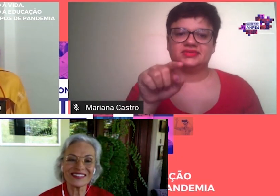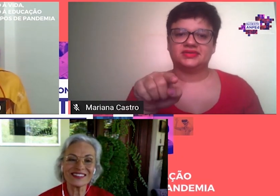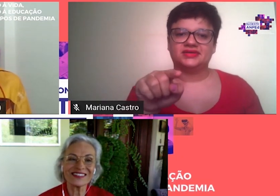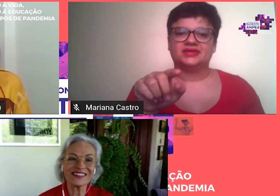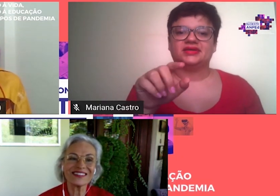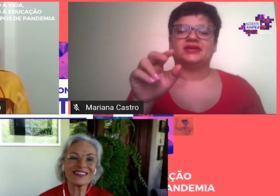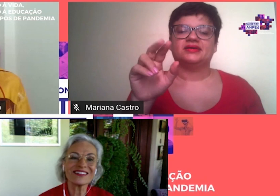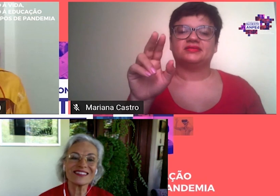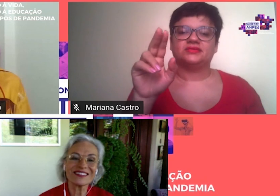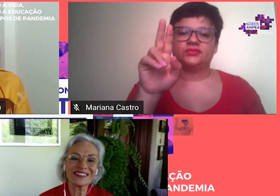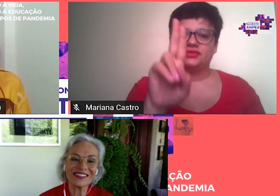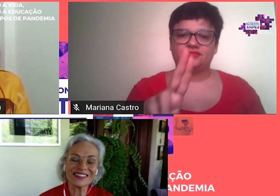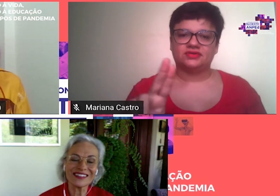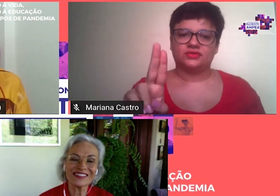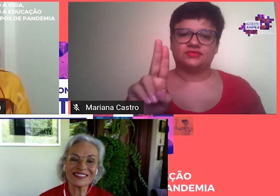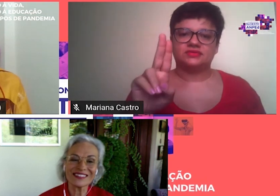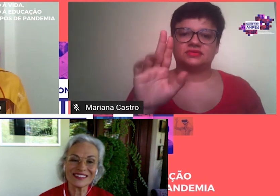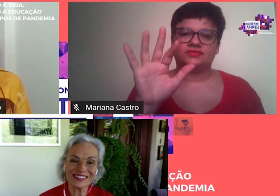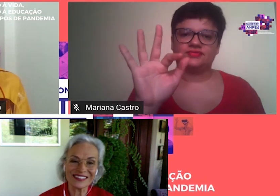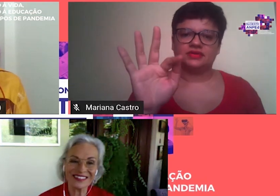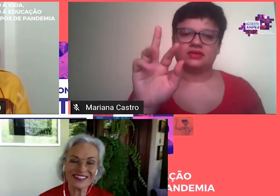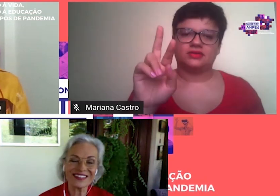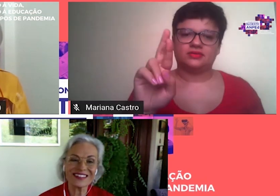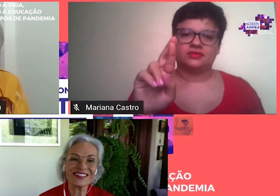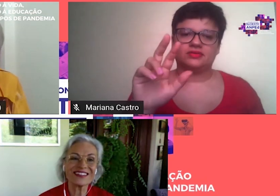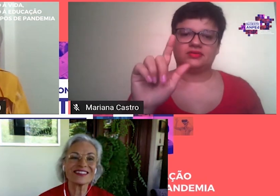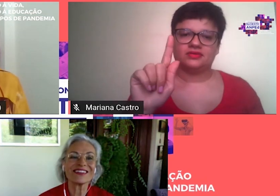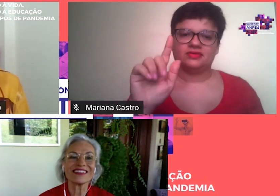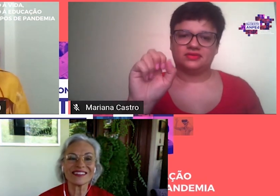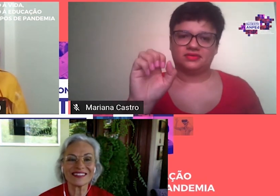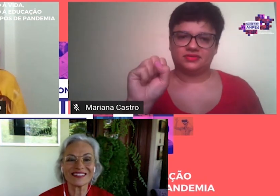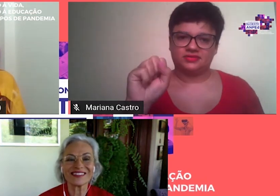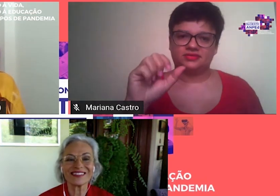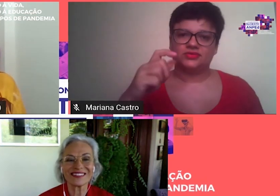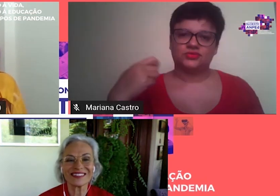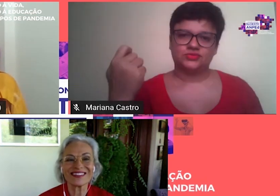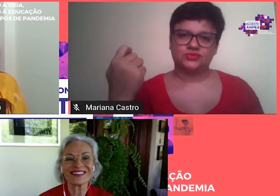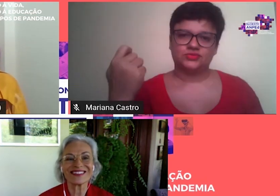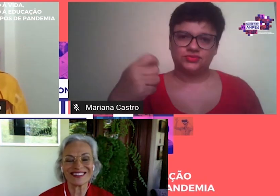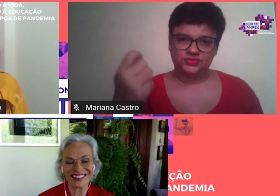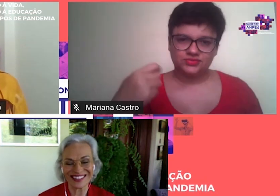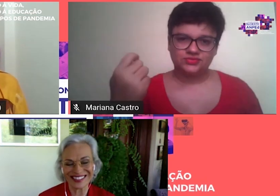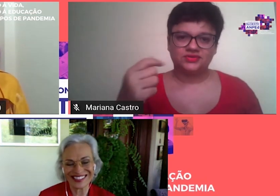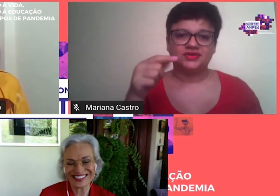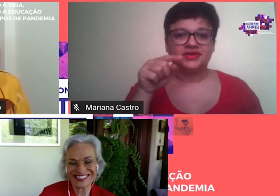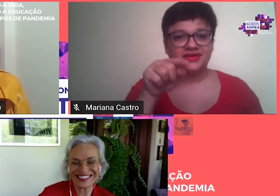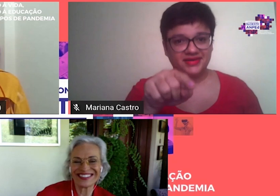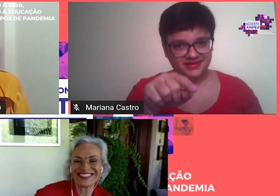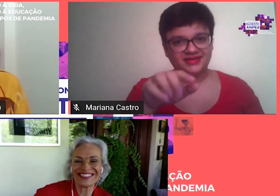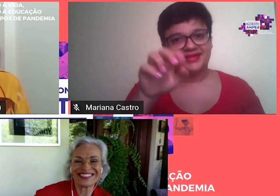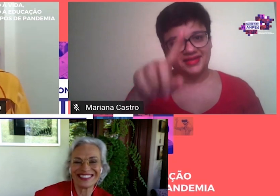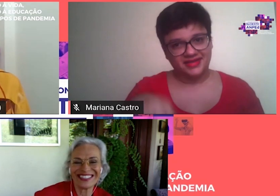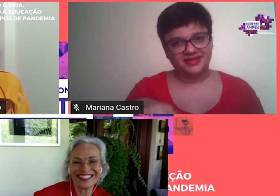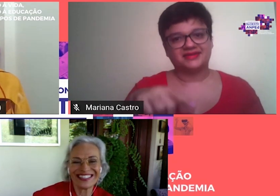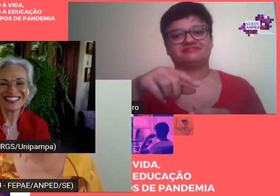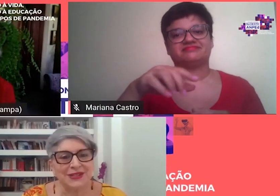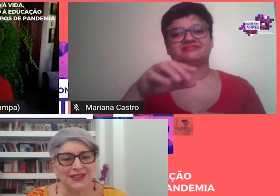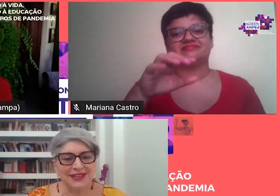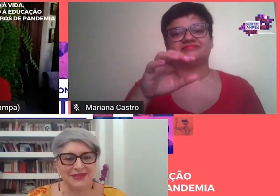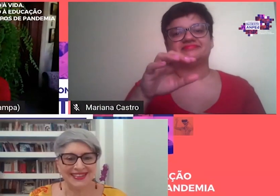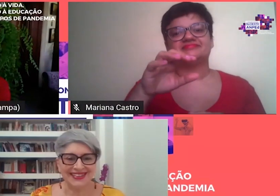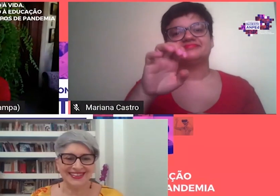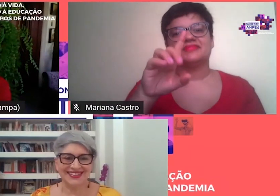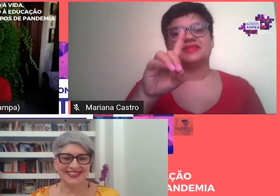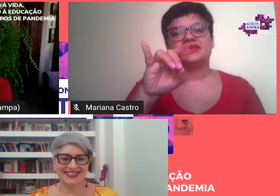faz parte dessa atual diretoria da Ampedge e editora da Education Review. Contigo as palavras,